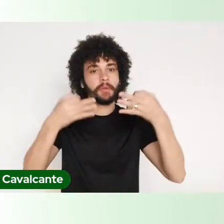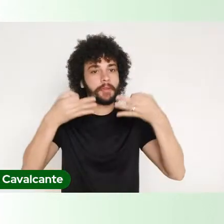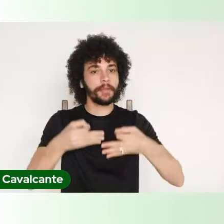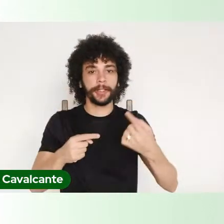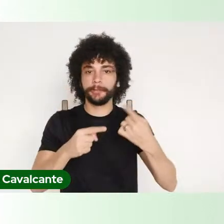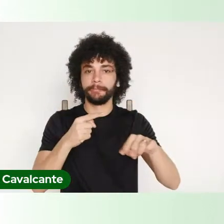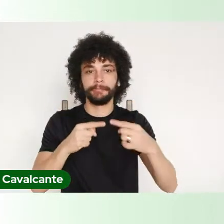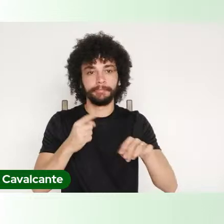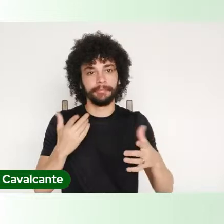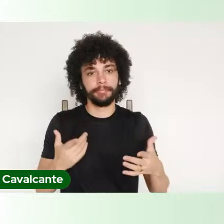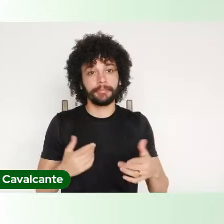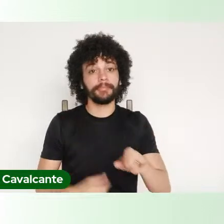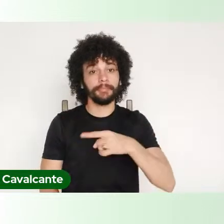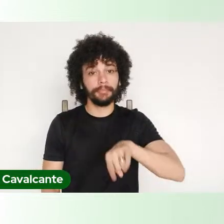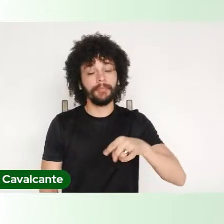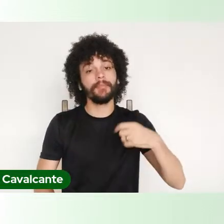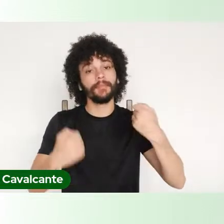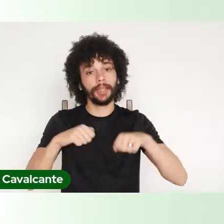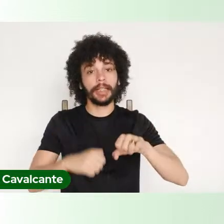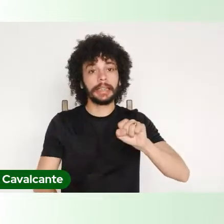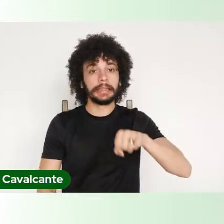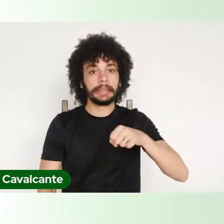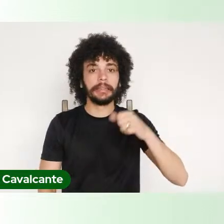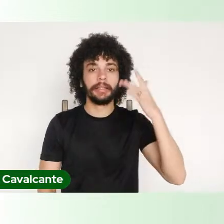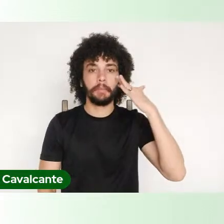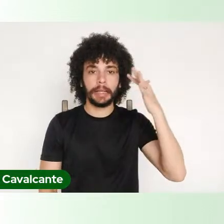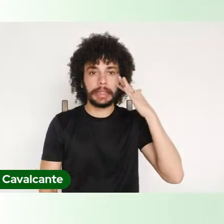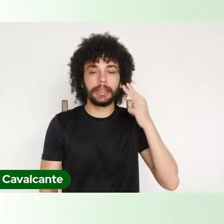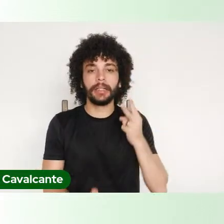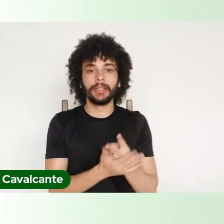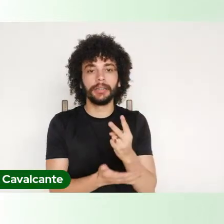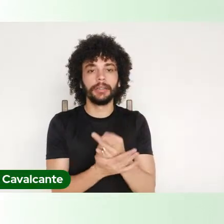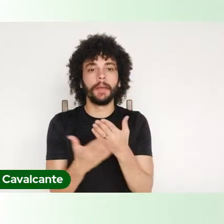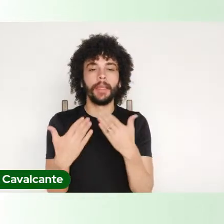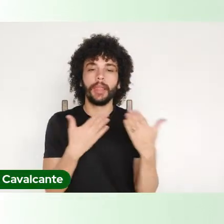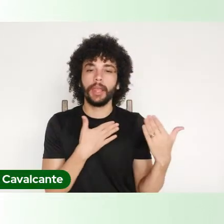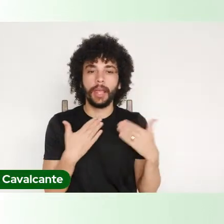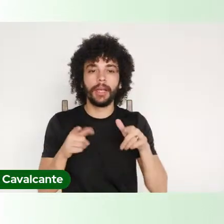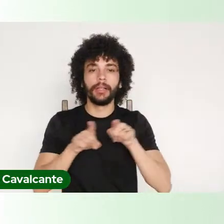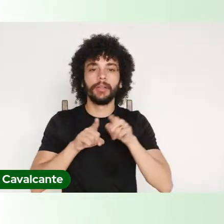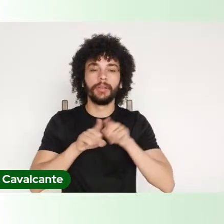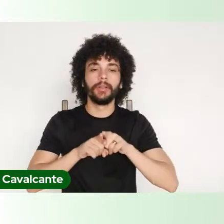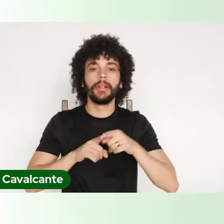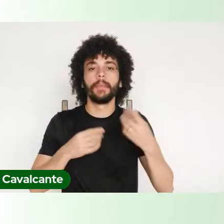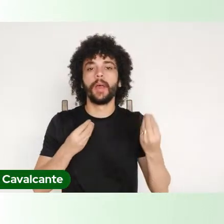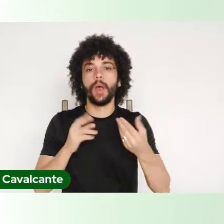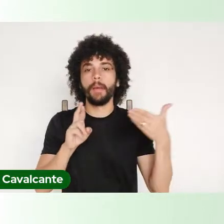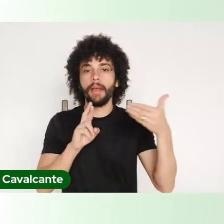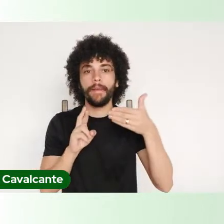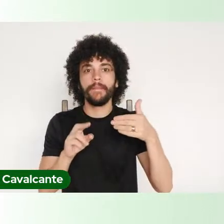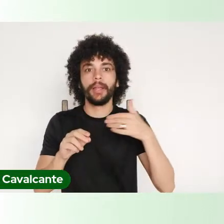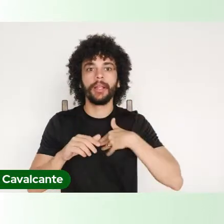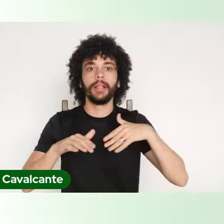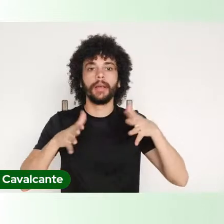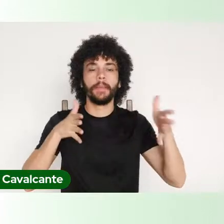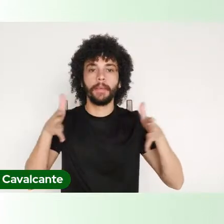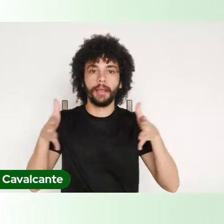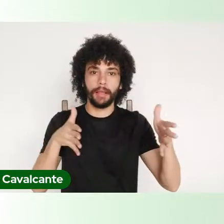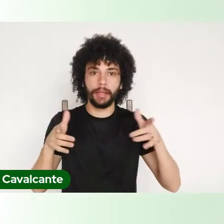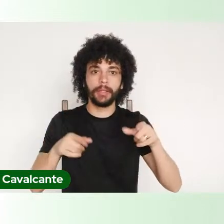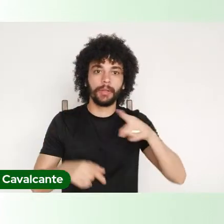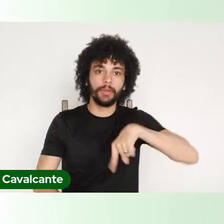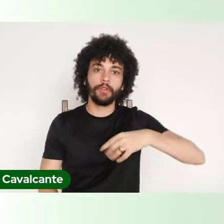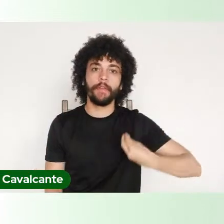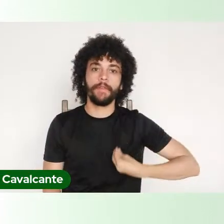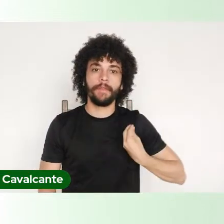precisamos, sim, sempre pensar nesse diálogo, nesse parâmetro, num país pandêmico, como nós vivemos hoje,